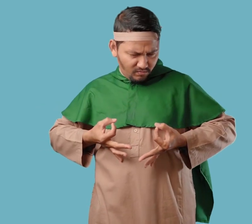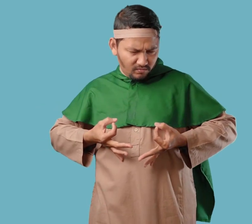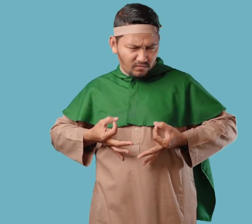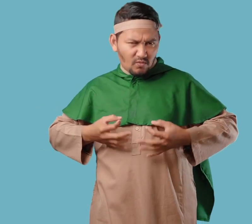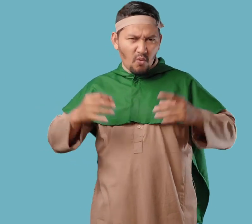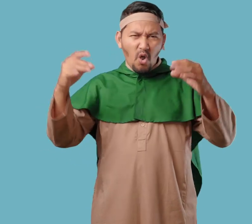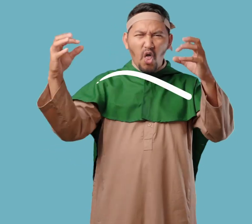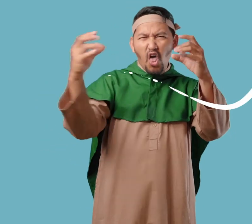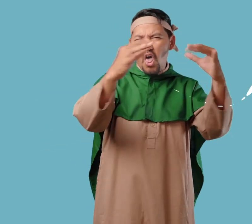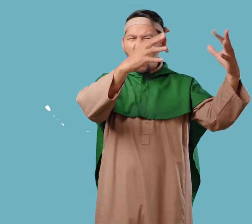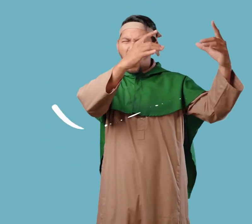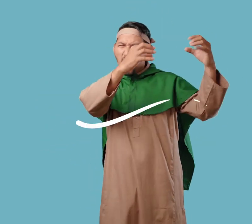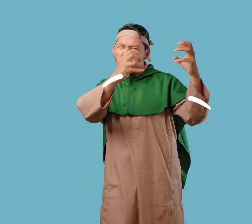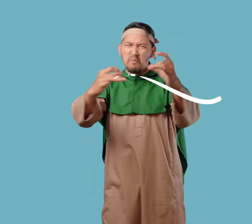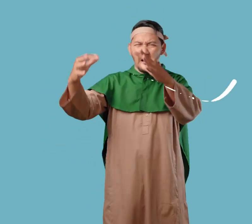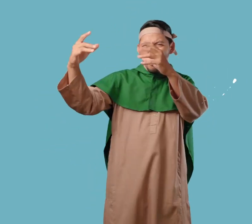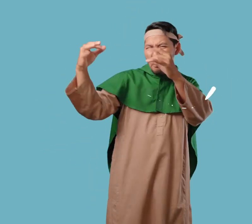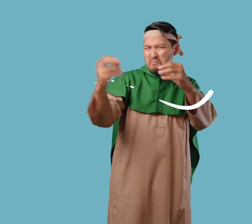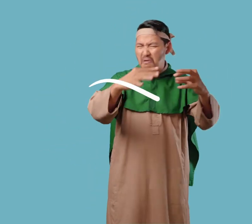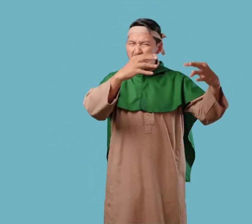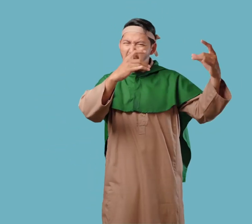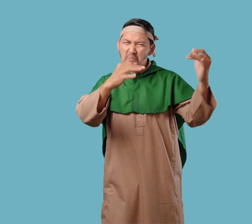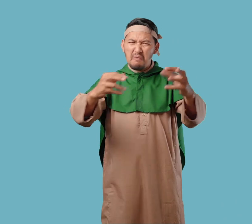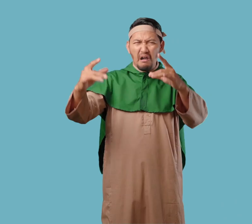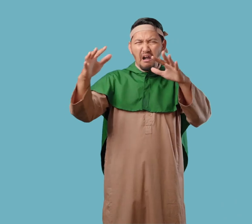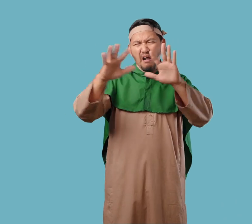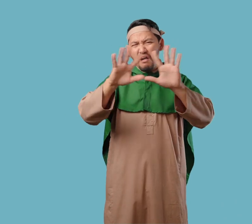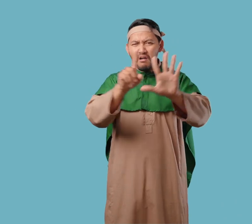kejadian Atas dirinya, masyarakatnya, dan negerinya